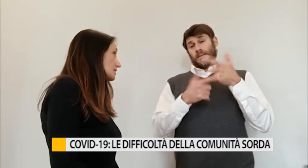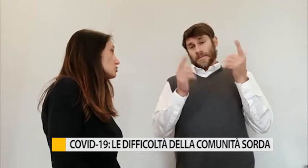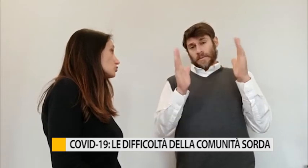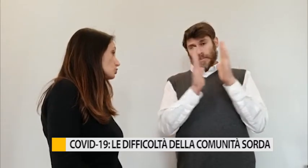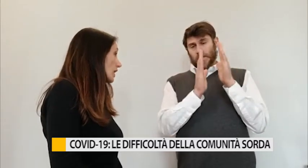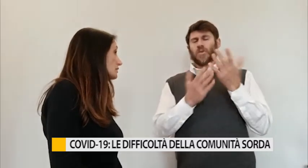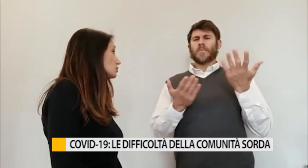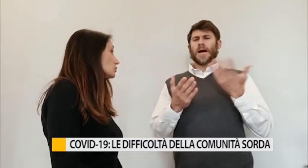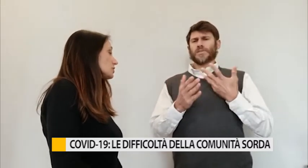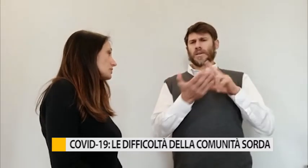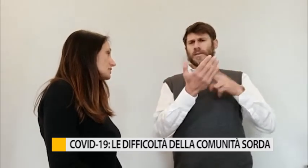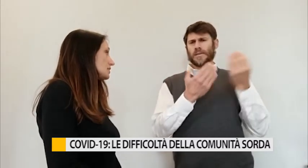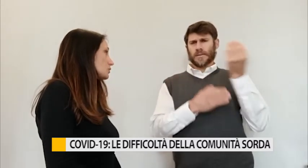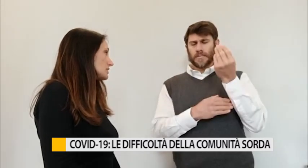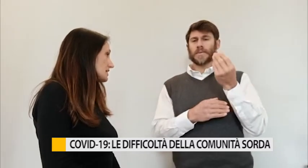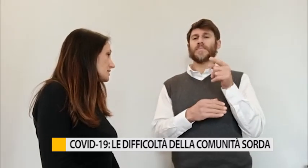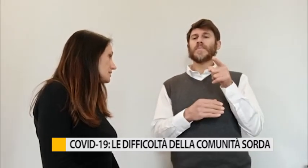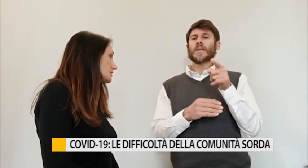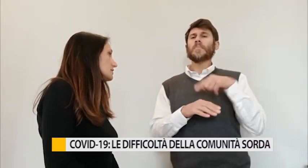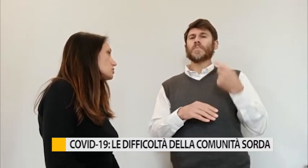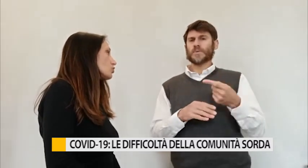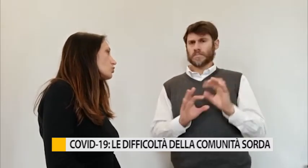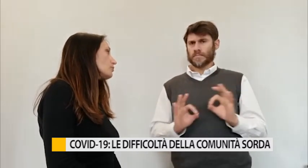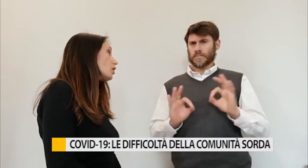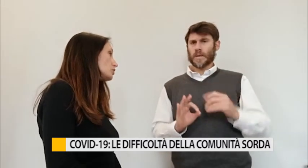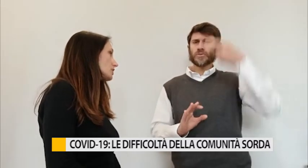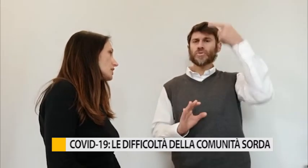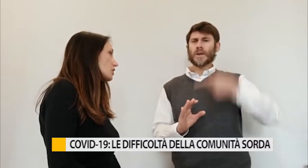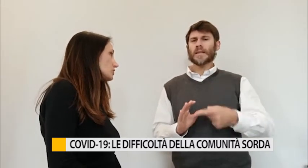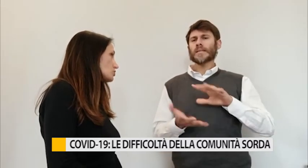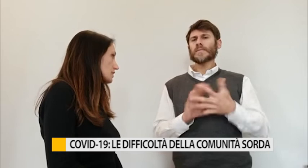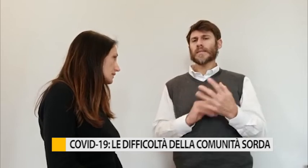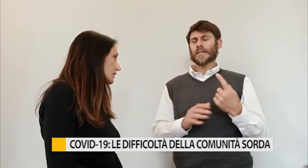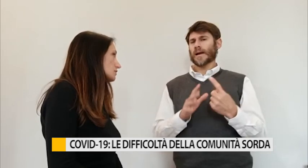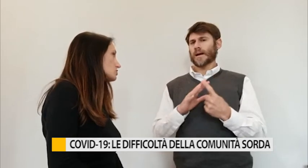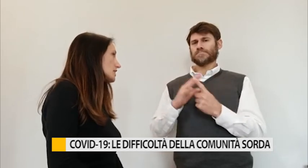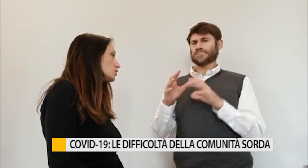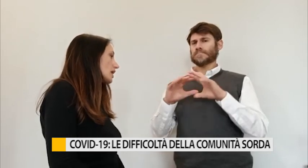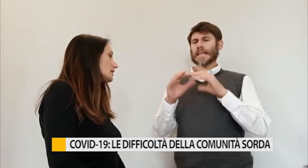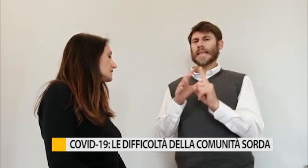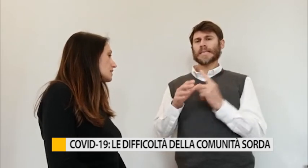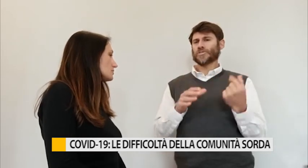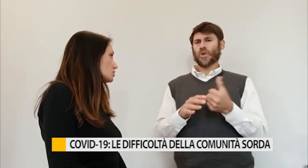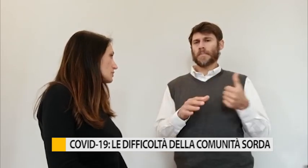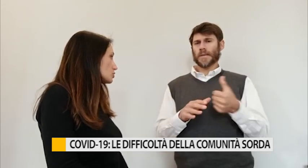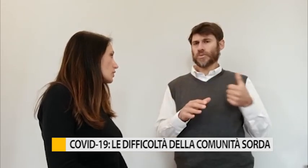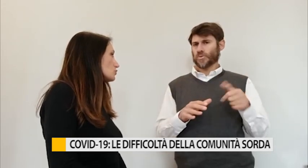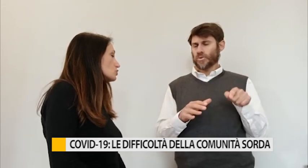sottotitolati o interpretati in lingua di segni sono pochi durante l'arco della giornata, considerando anche che l'interprete spesso è in uno